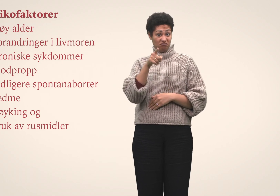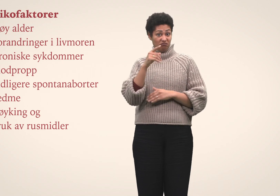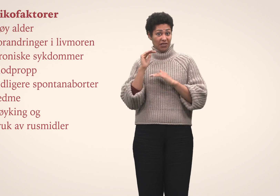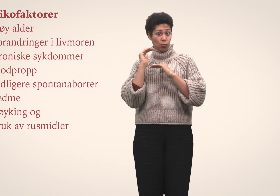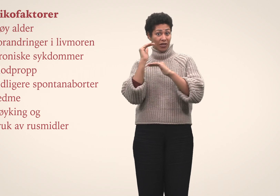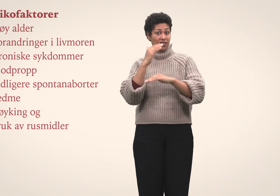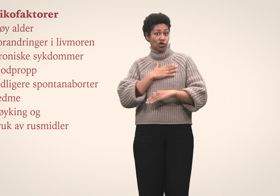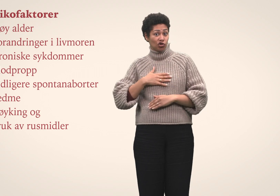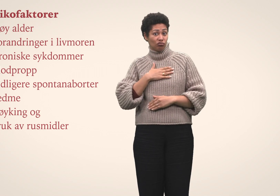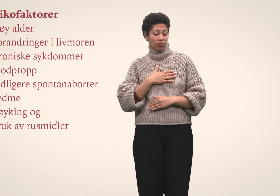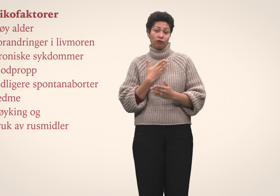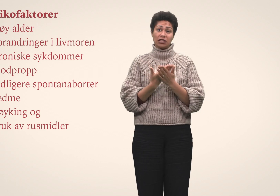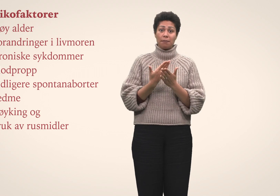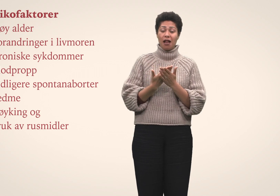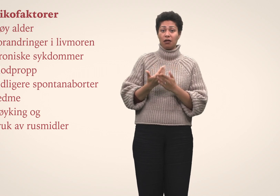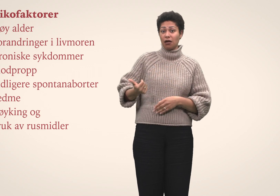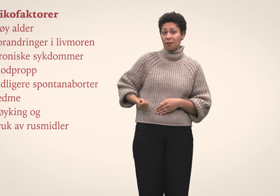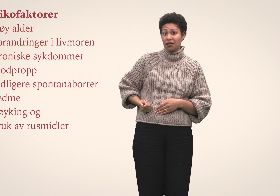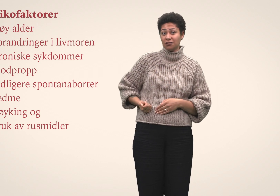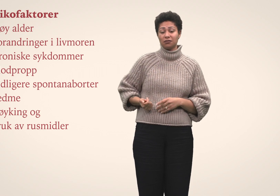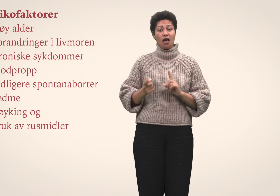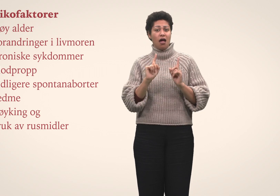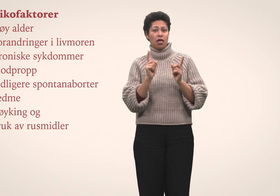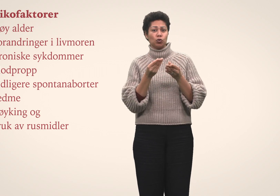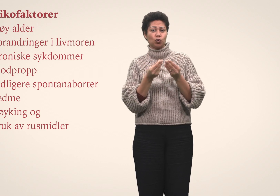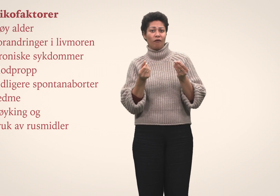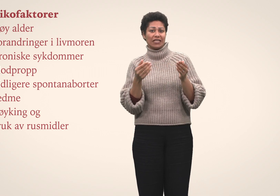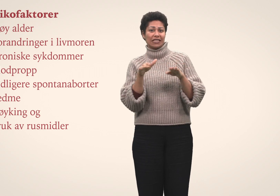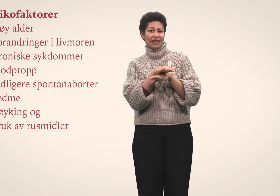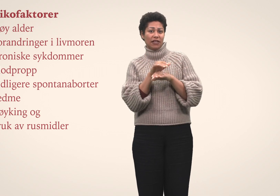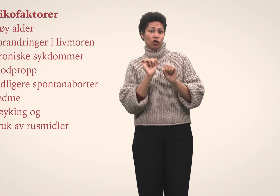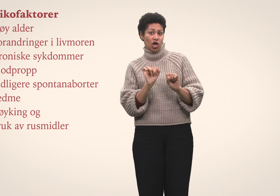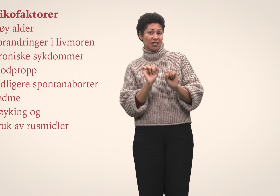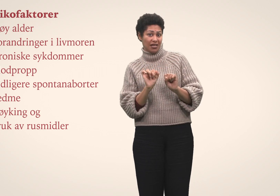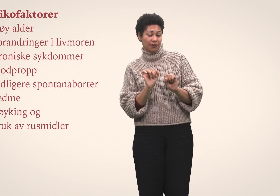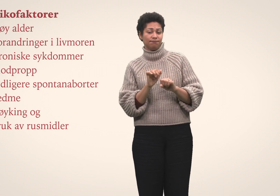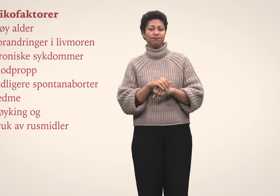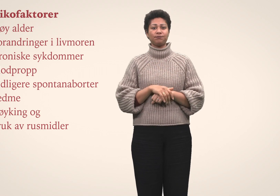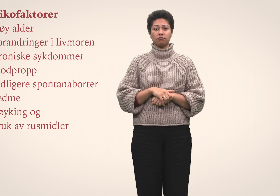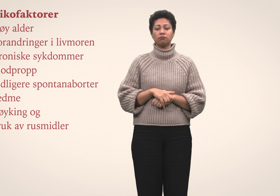Kroniske sykdommer. Kanskje du har en kronisk sykdom som diabetes eller stoffskifteforstyrrelser.